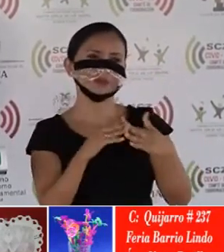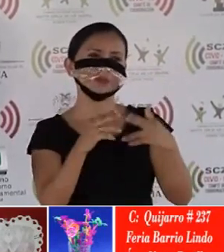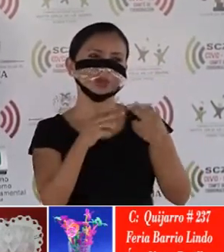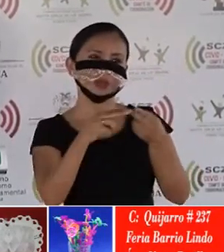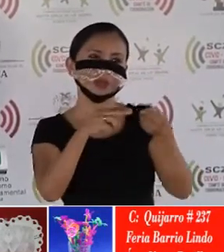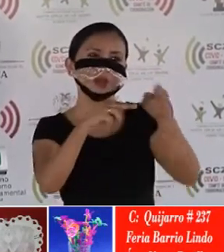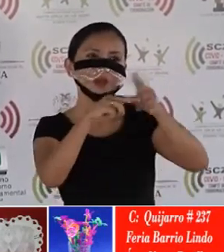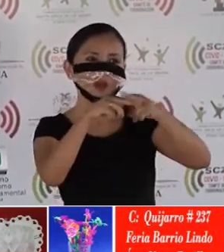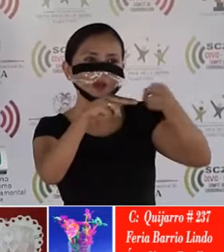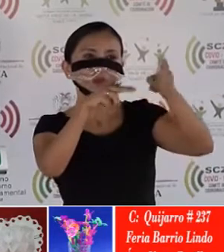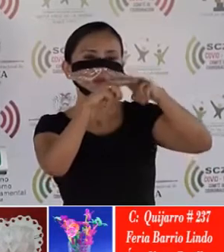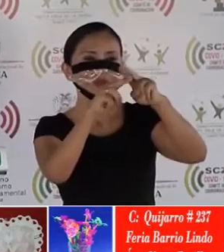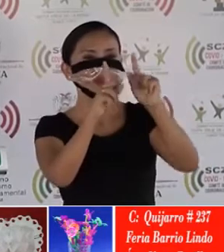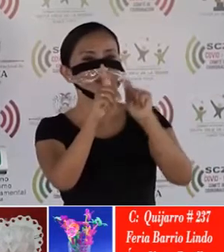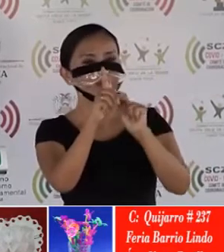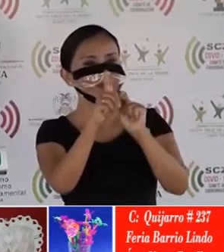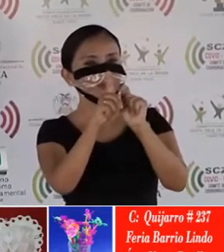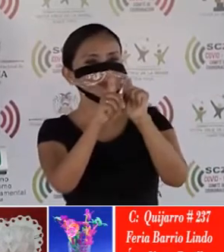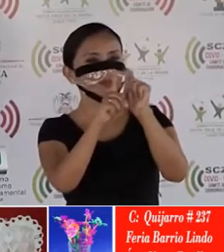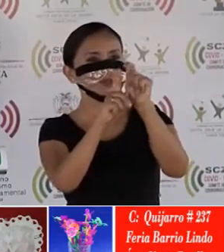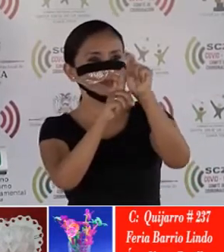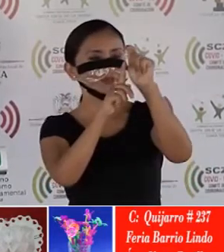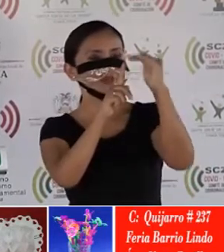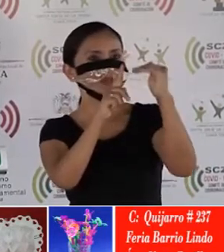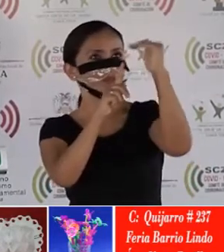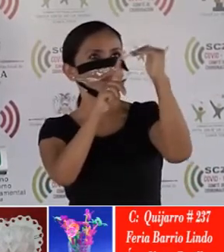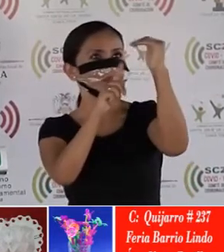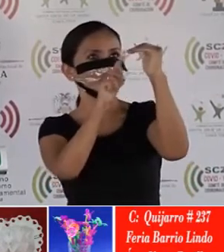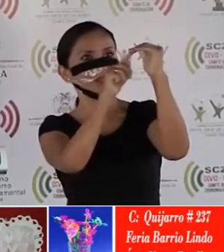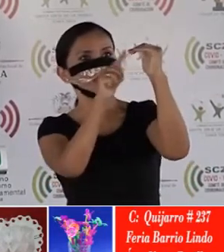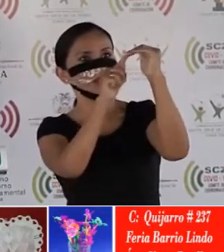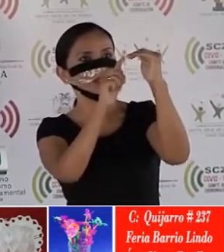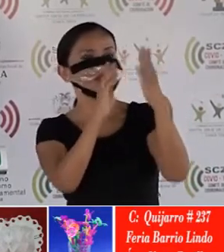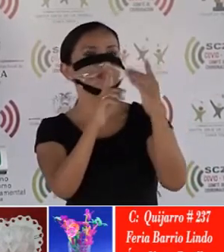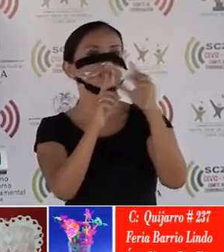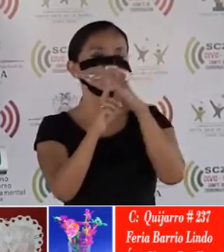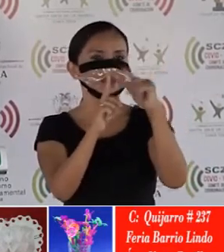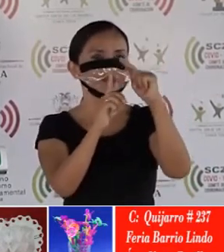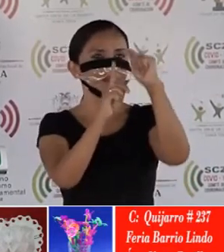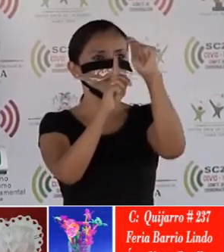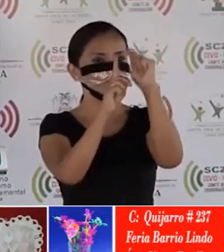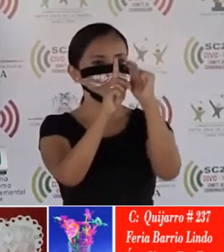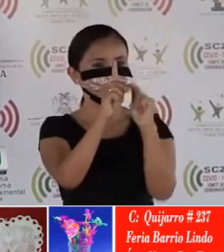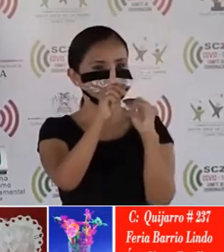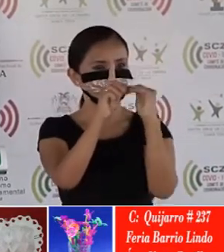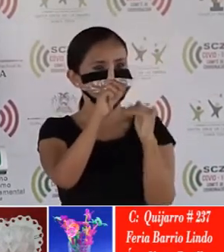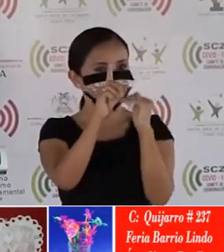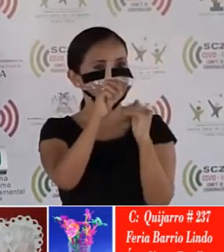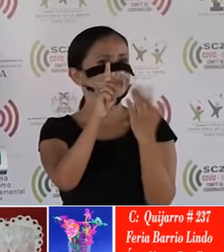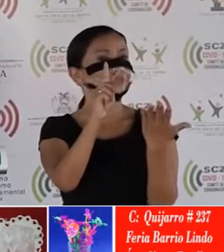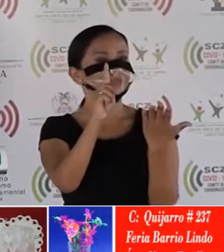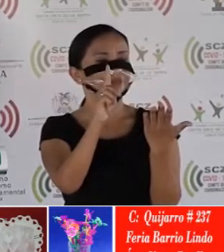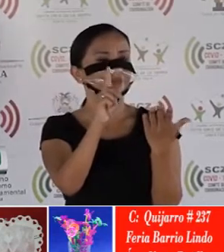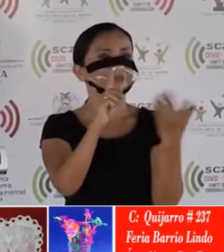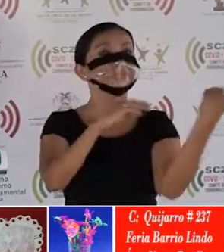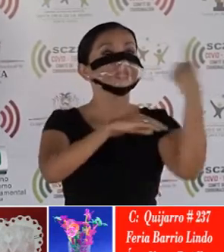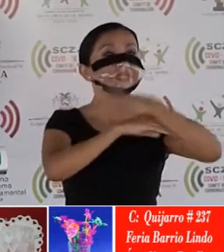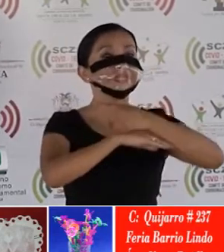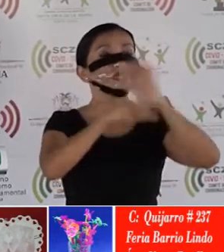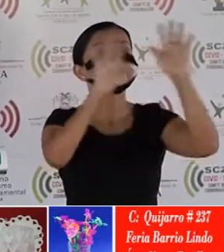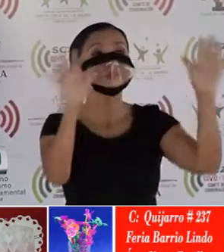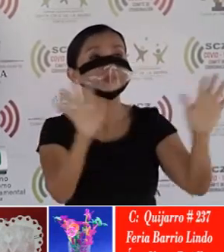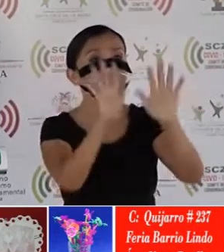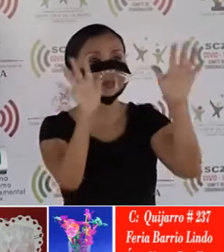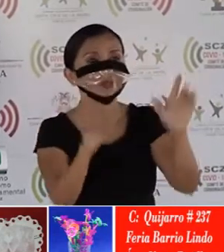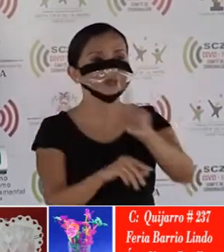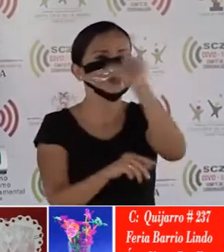incrementándose, donde va a alcanzar su más bajo nivel de temperatura el día domingo